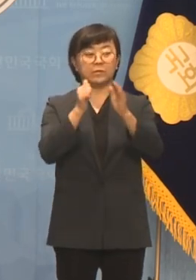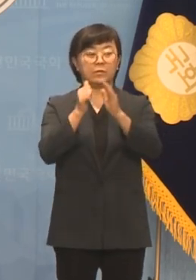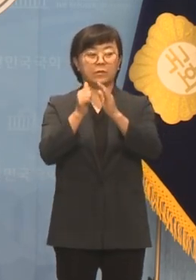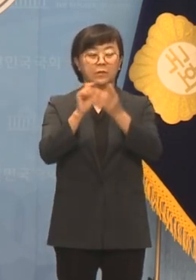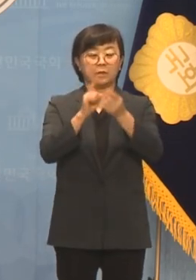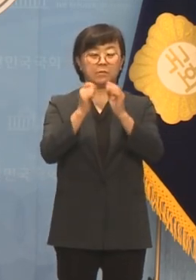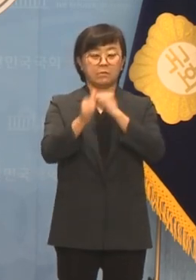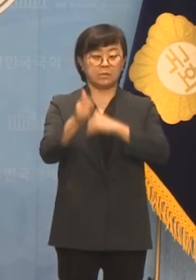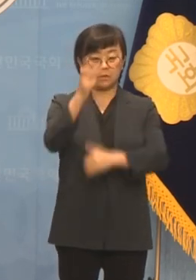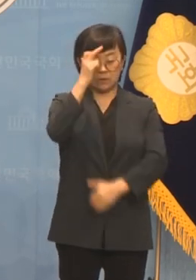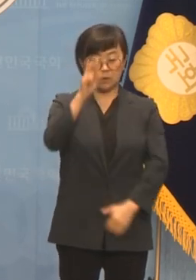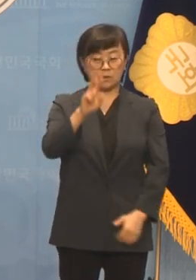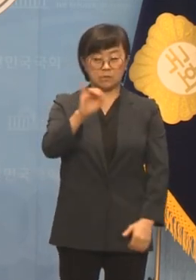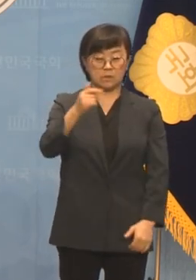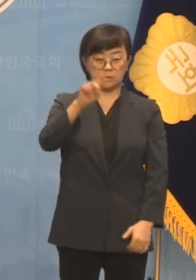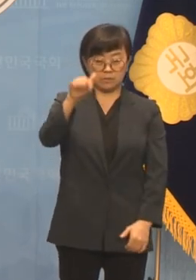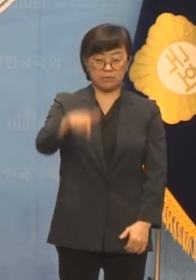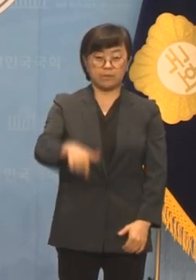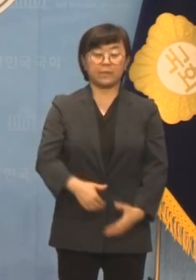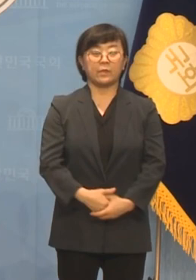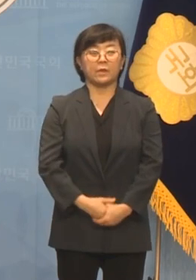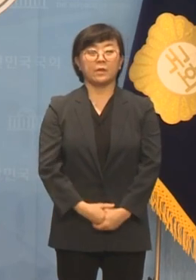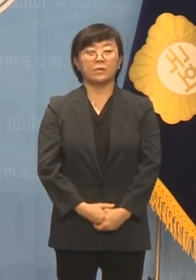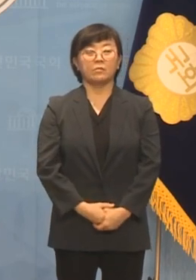브리핑 시작하겠습니다.